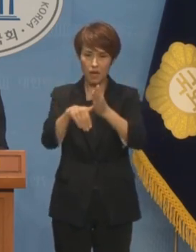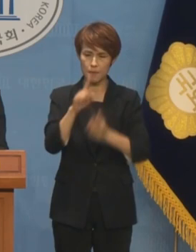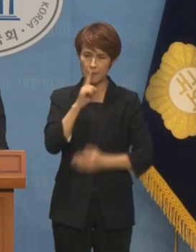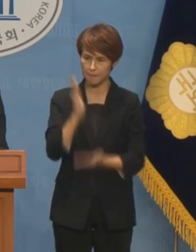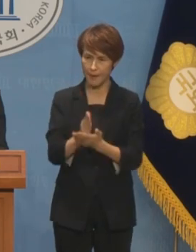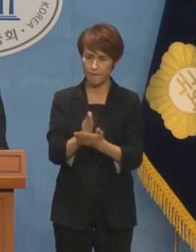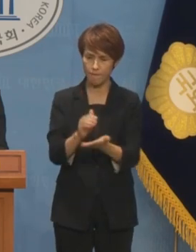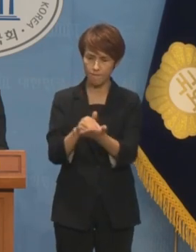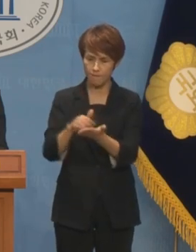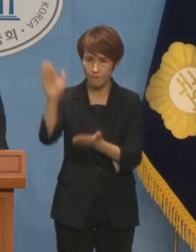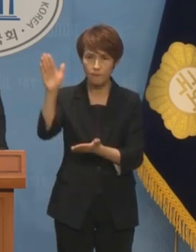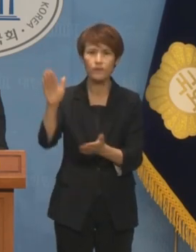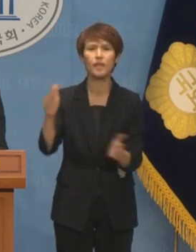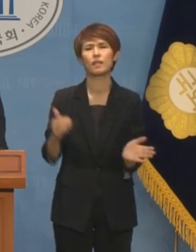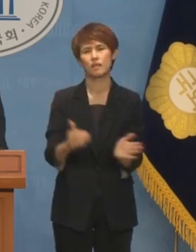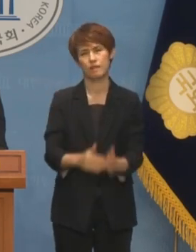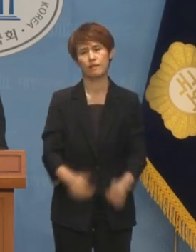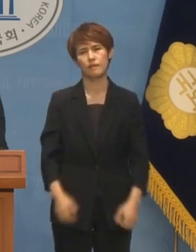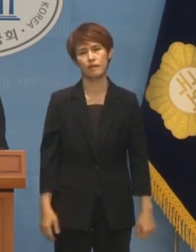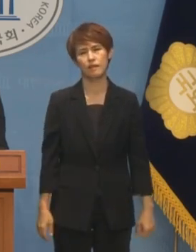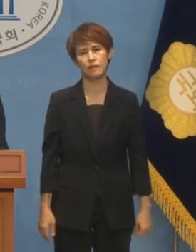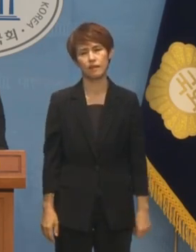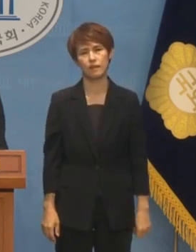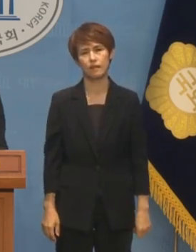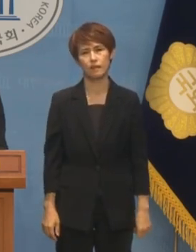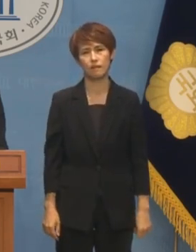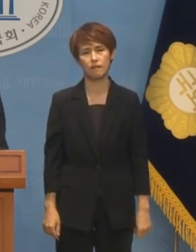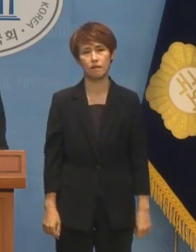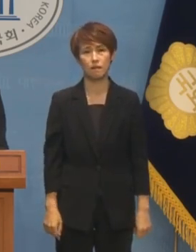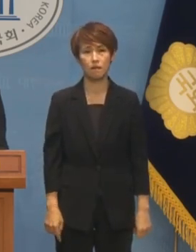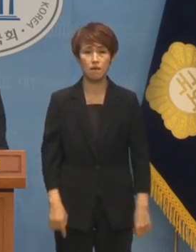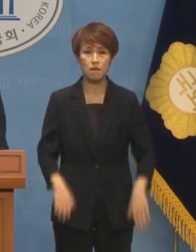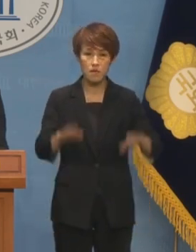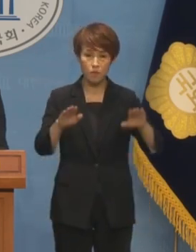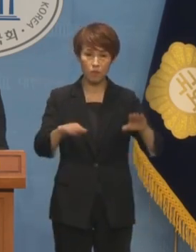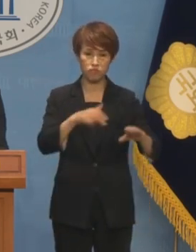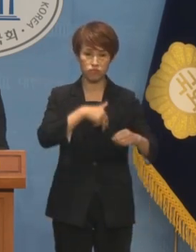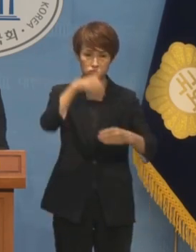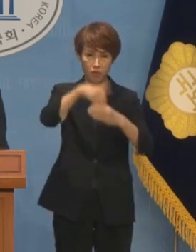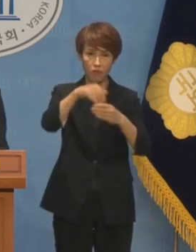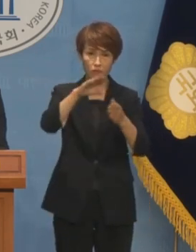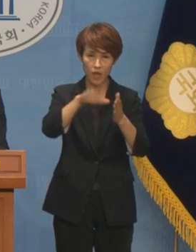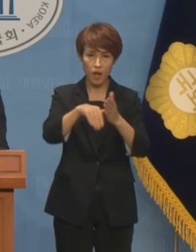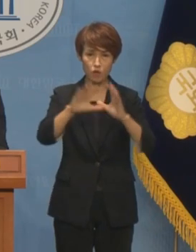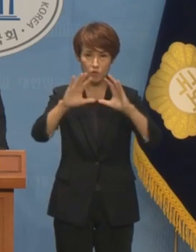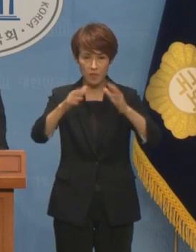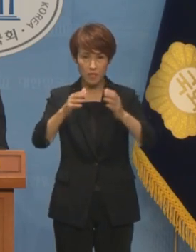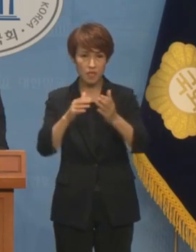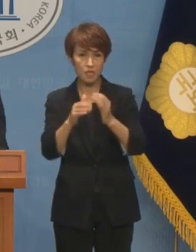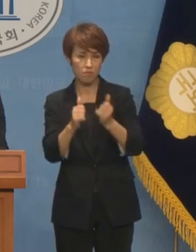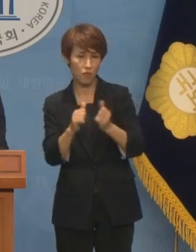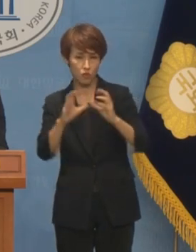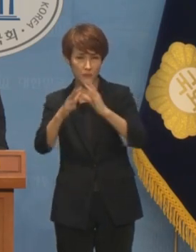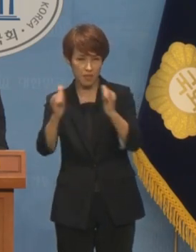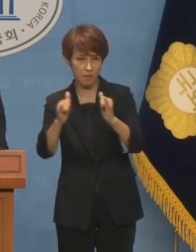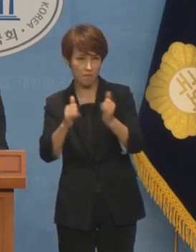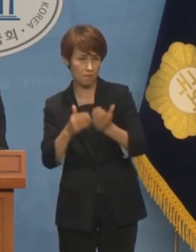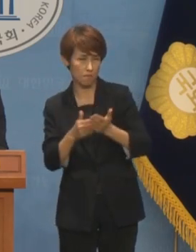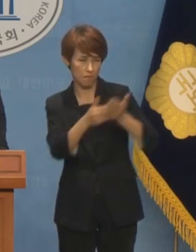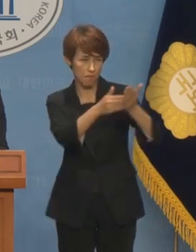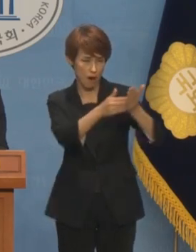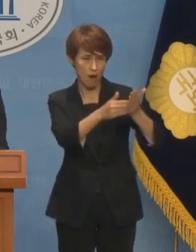쫓겨나갔습니다. 이번 총선에서 국민이 보내준 민의는 그 어느 때보다